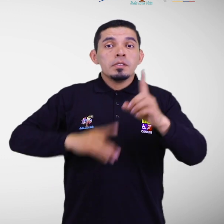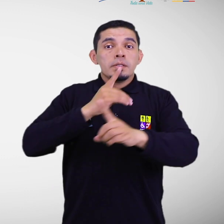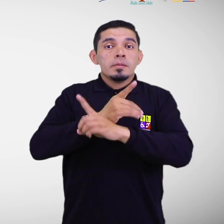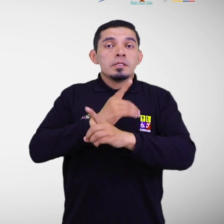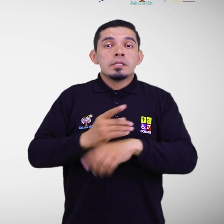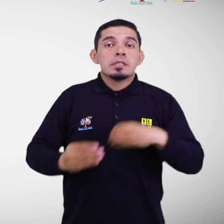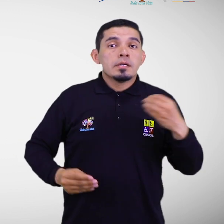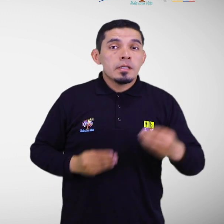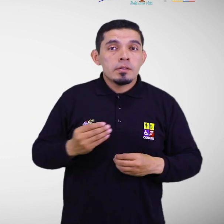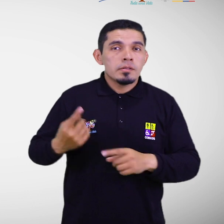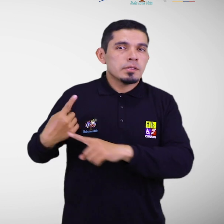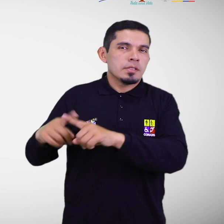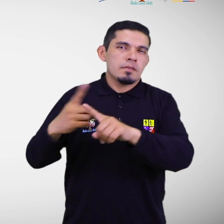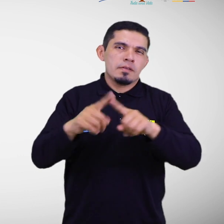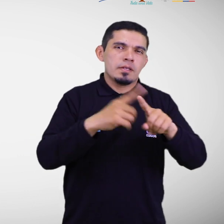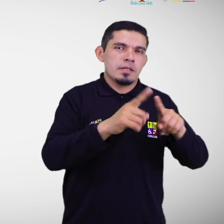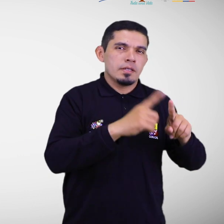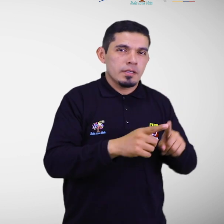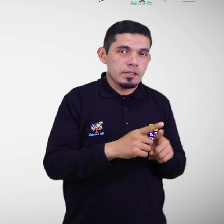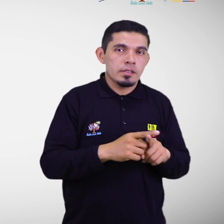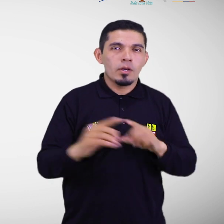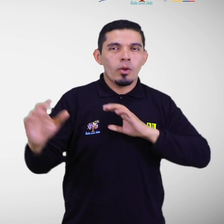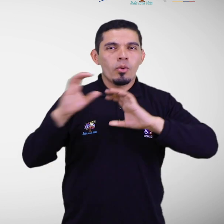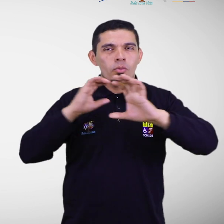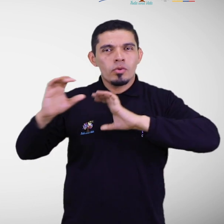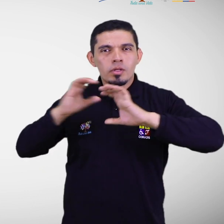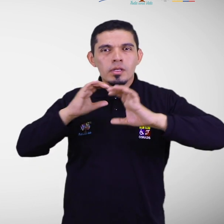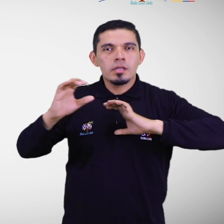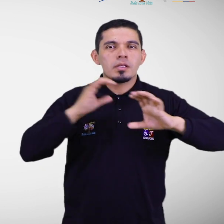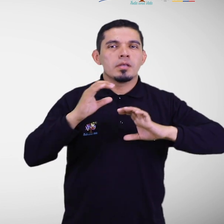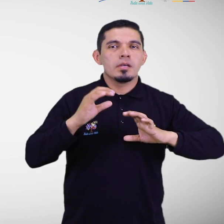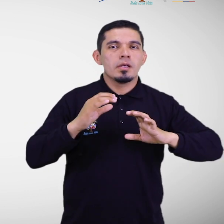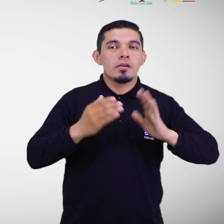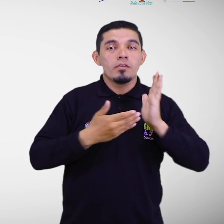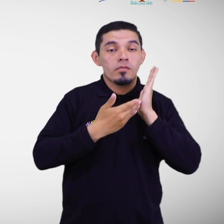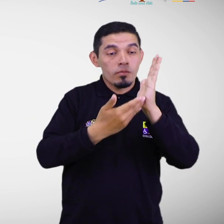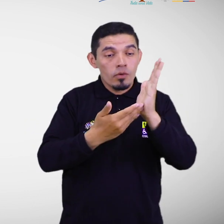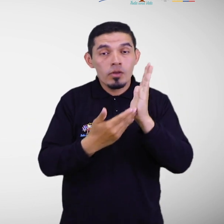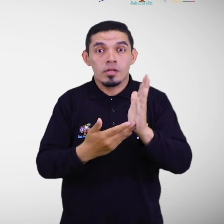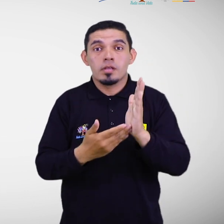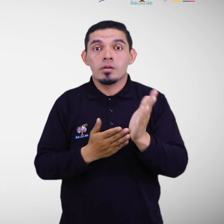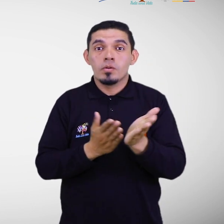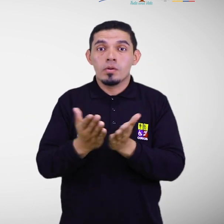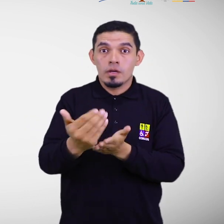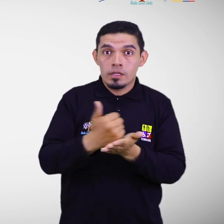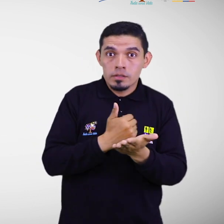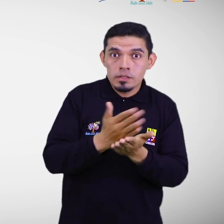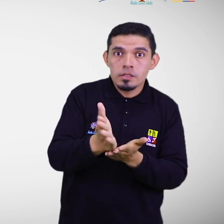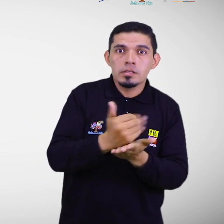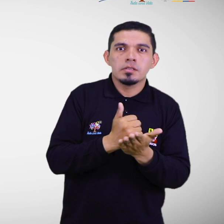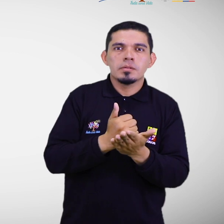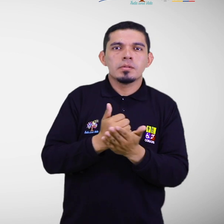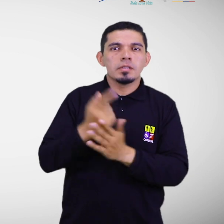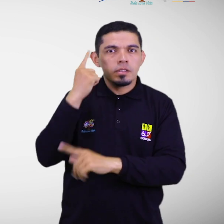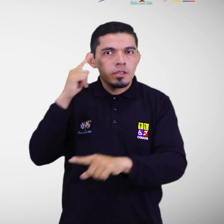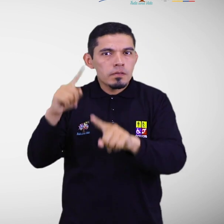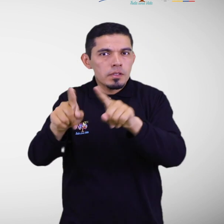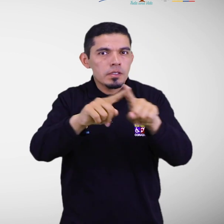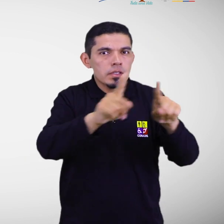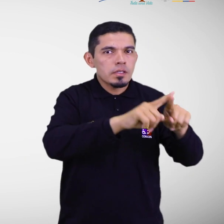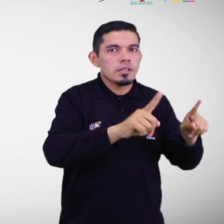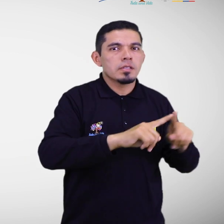Utilizar diferentes formas y canales de comunicación, formatos accesibles acorde a cada tipo de discapacidad.